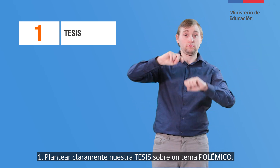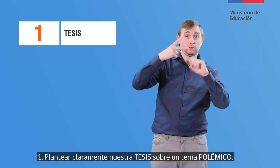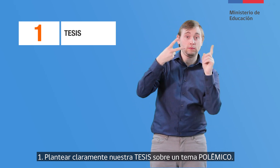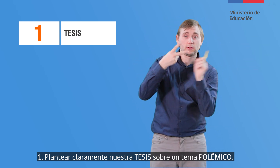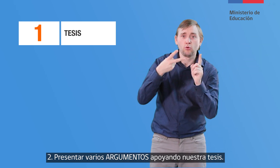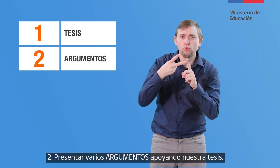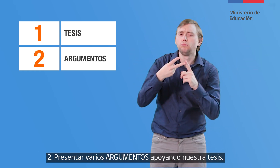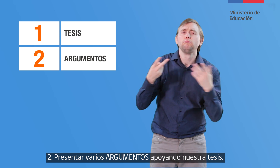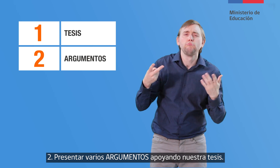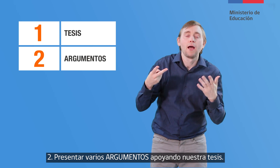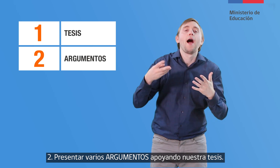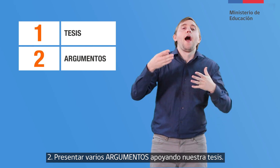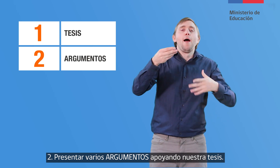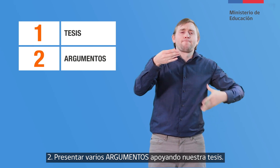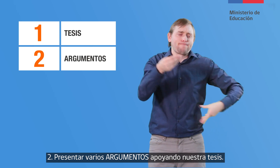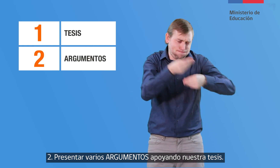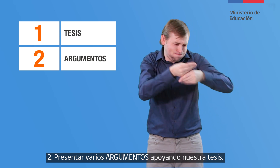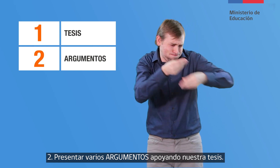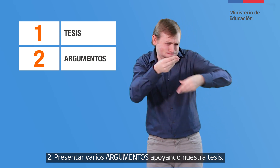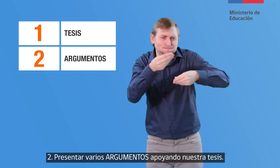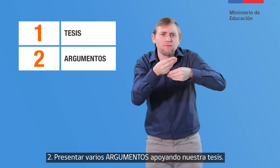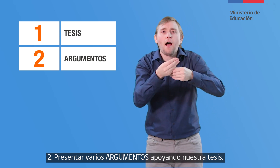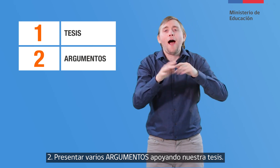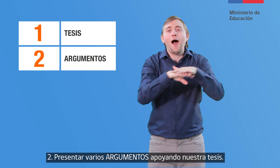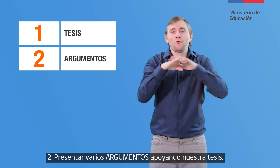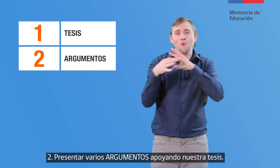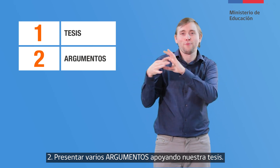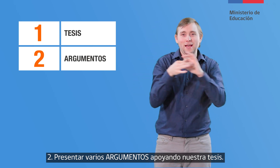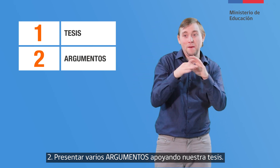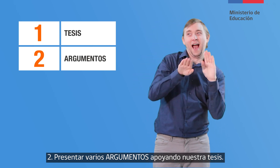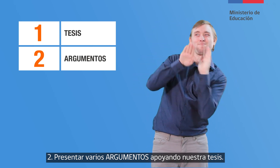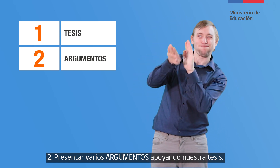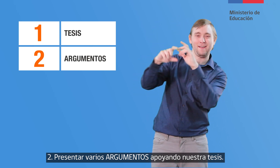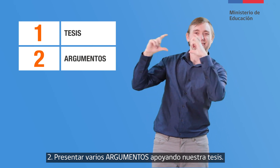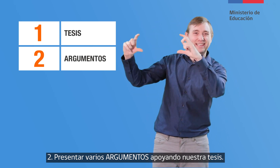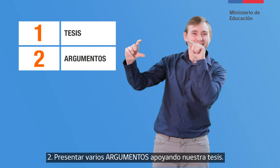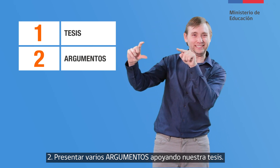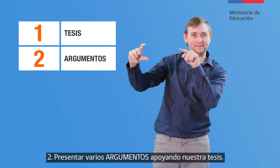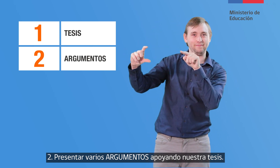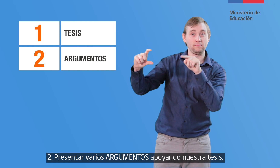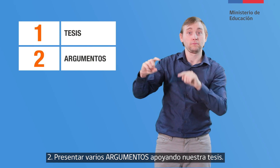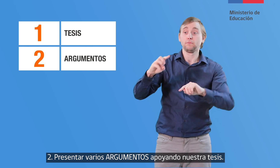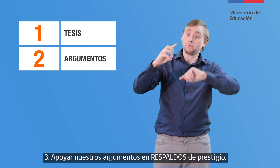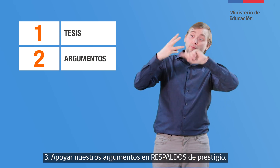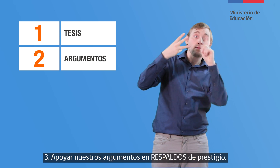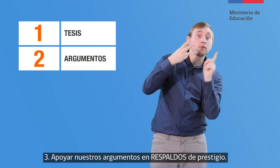2. Presentar varios argumentos apoyando nuestra tesis. 3.